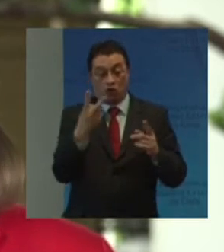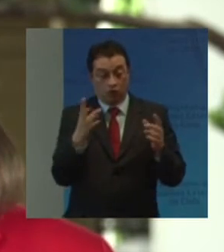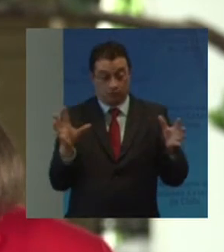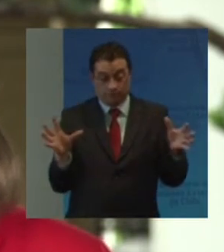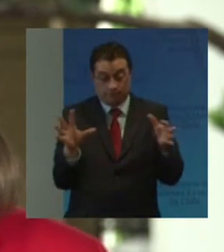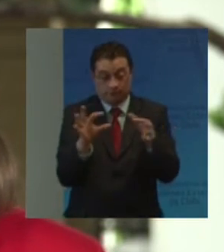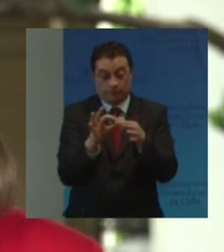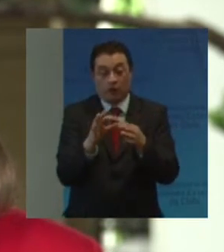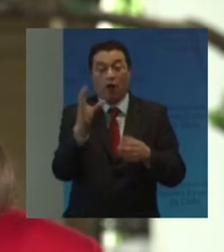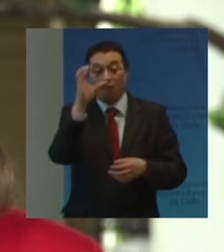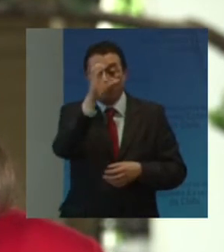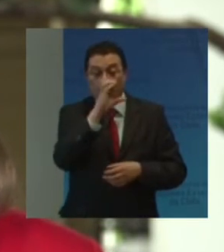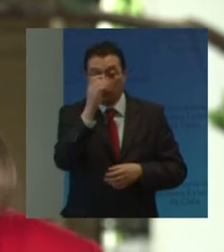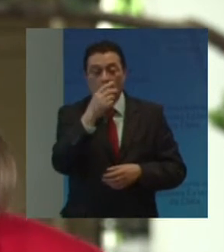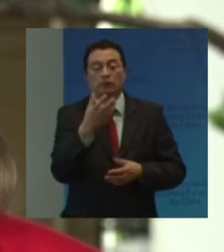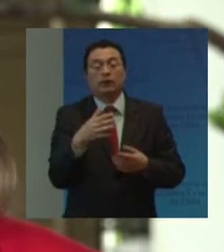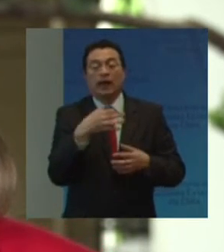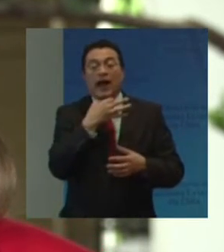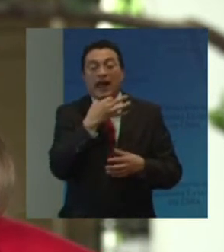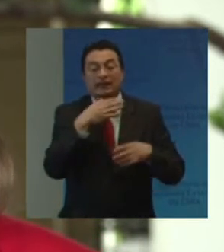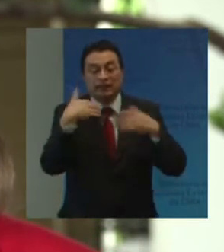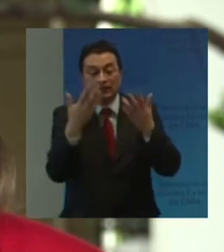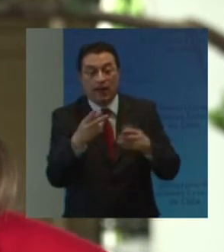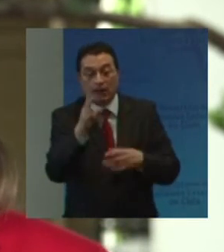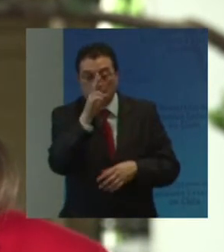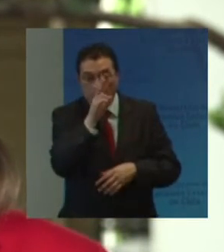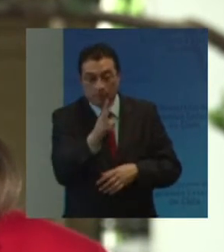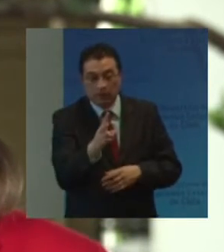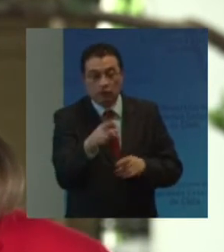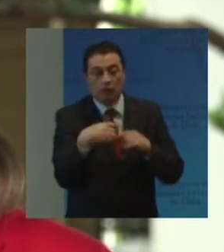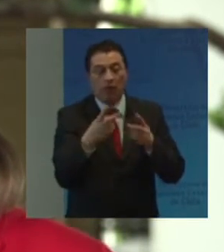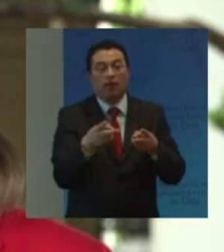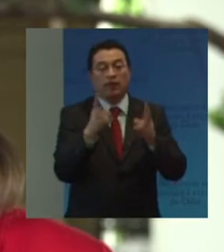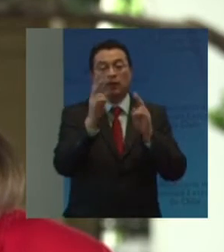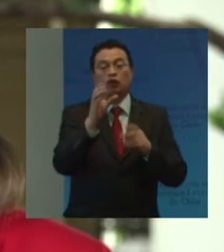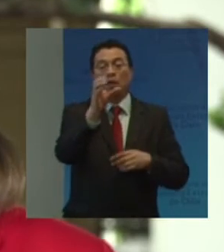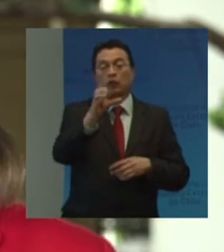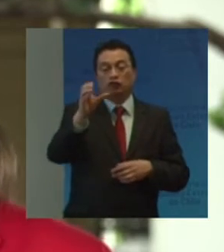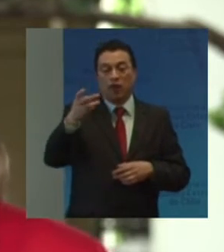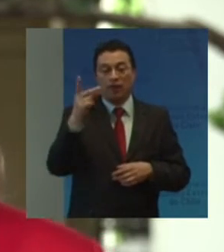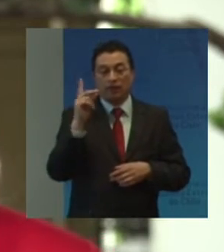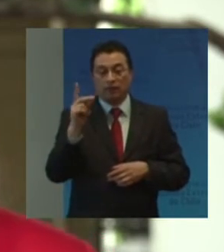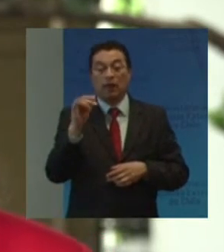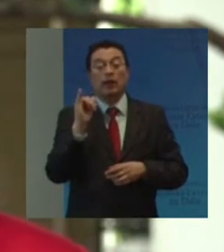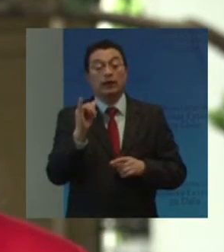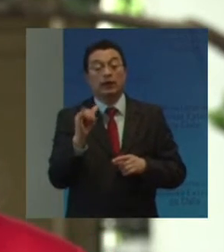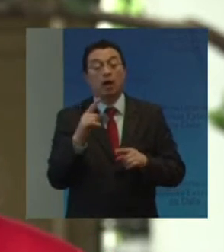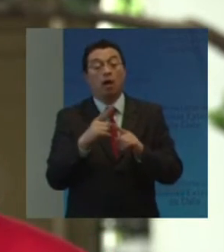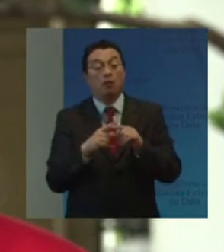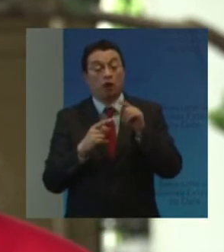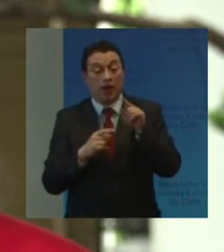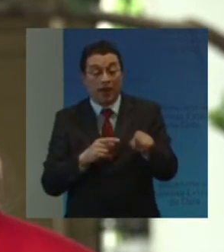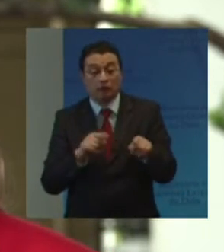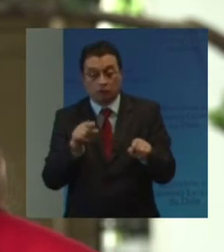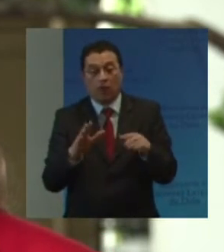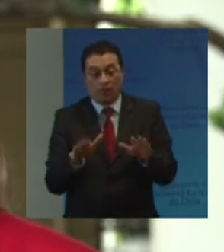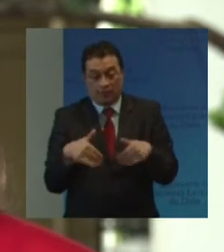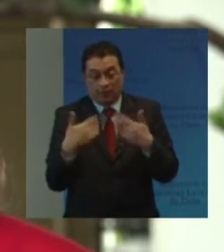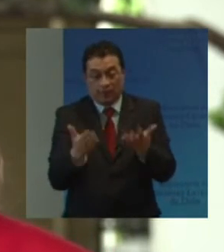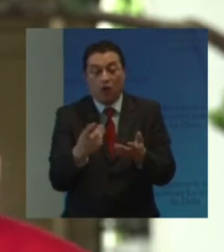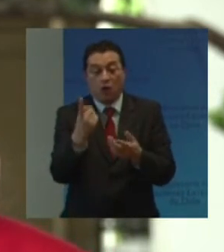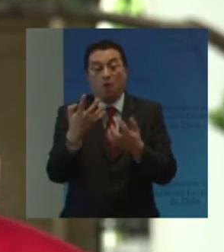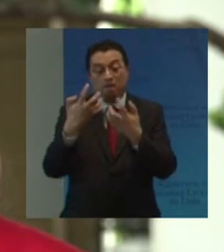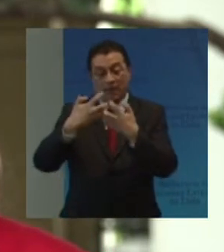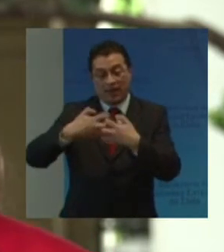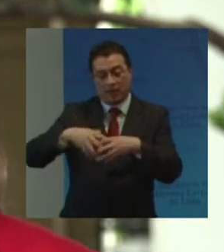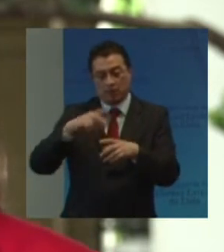Es garantizar El respeto Y ejercicio efectivo De los derechos De las personas Con discapacidad Y para ello Colocan a disposición Un mecanismo